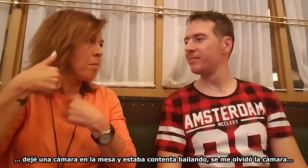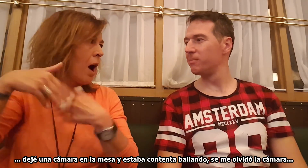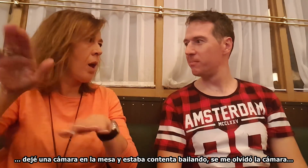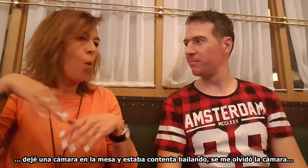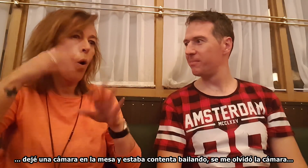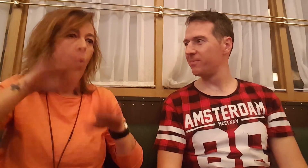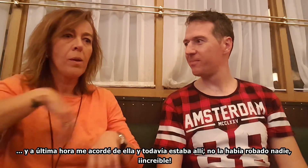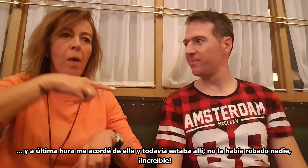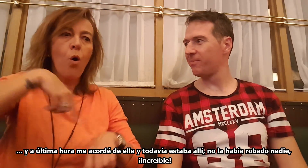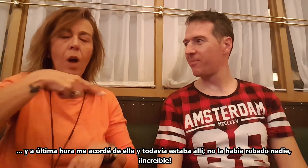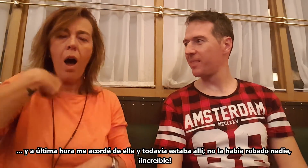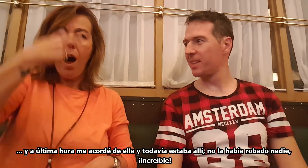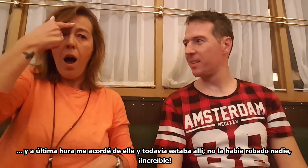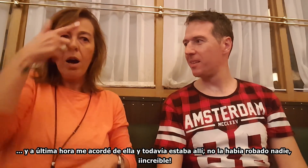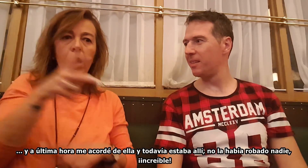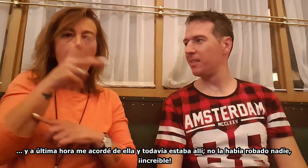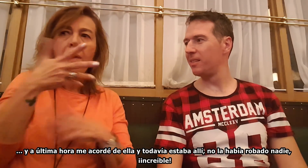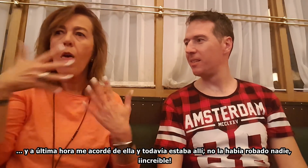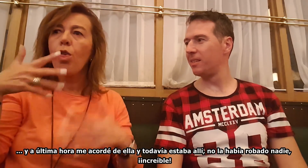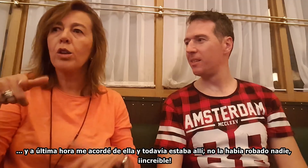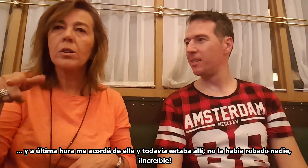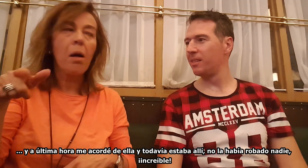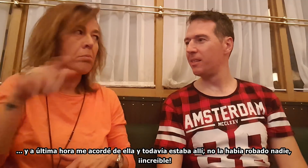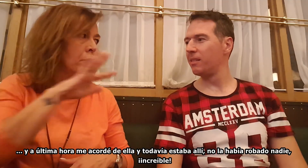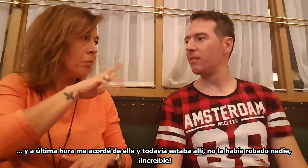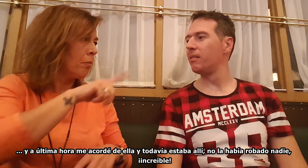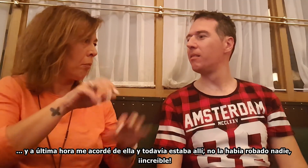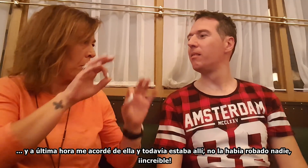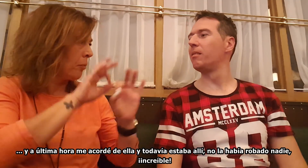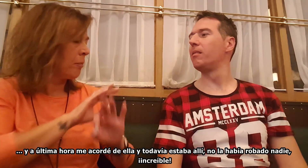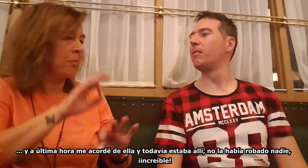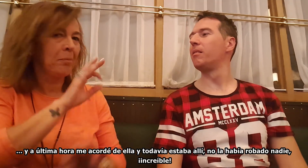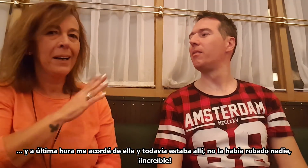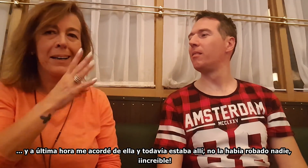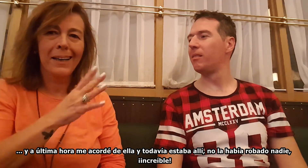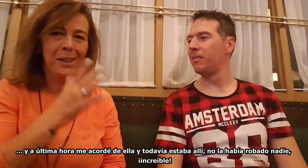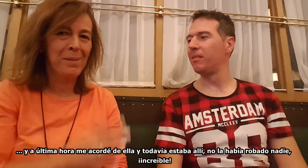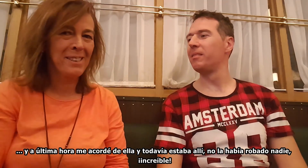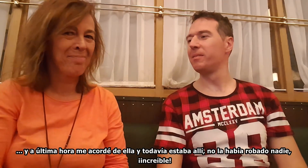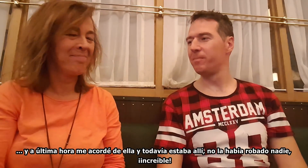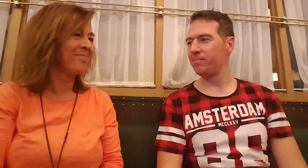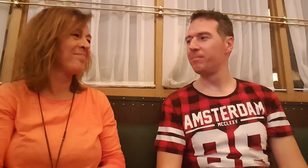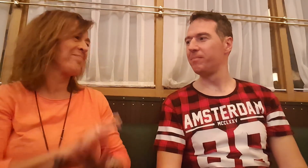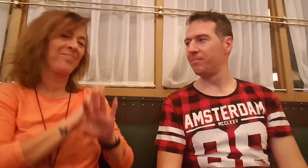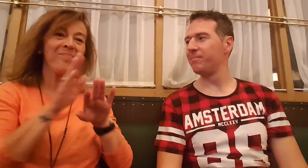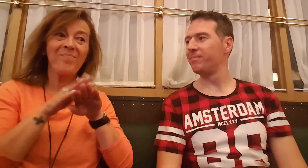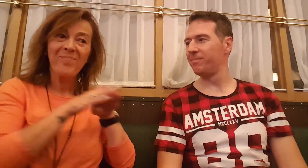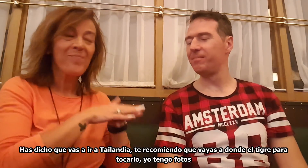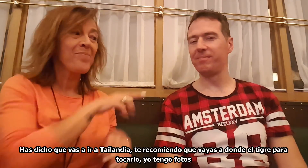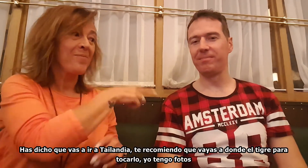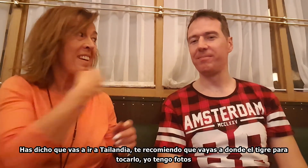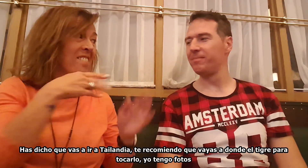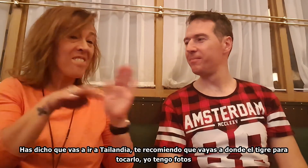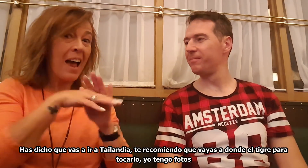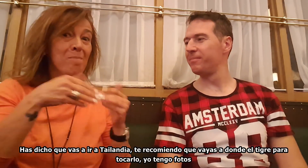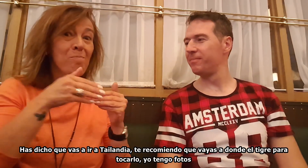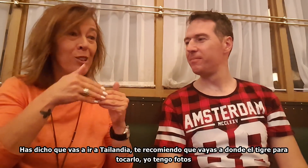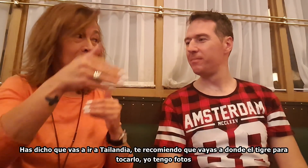Y a última hora me acordé de ella. Y todavía estaba allí. No la habían robado. Increíble. Has dicho que vas a ir a Tailandia.